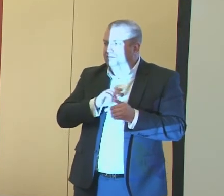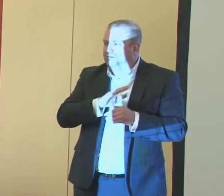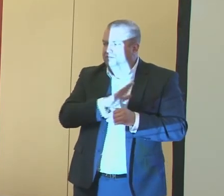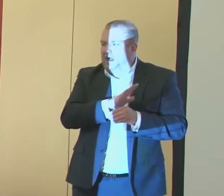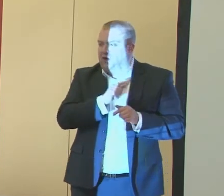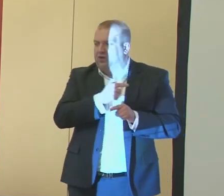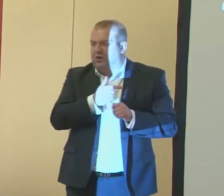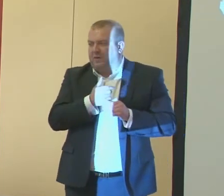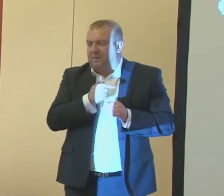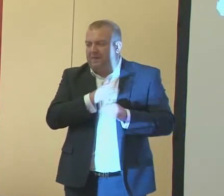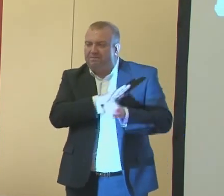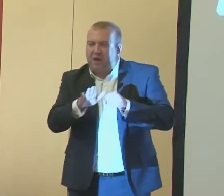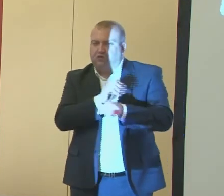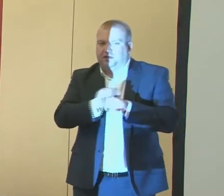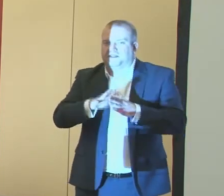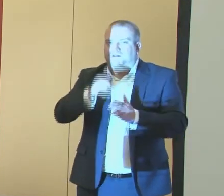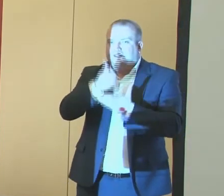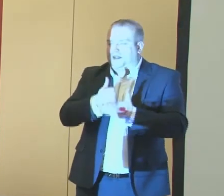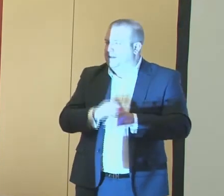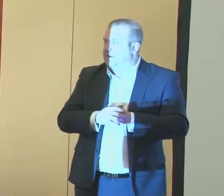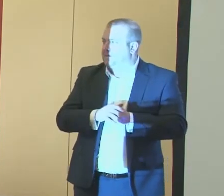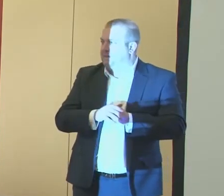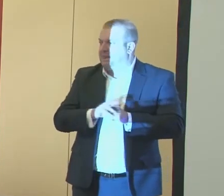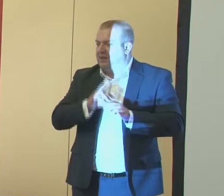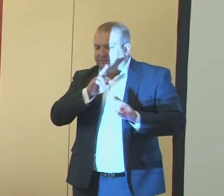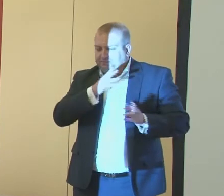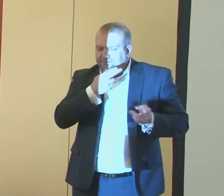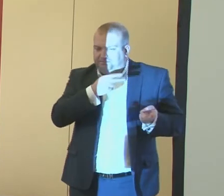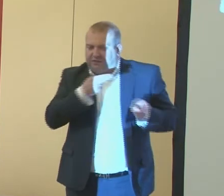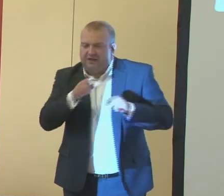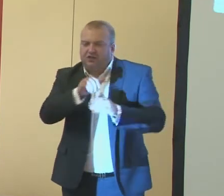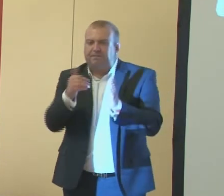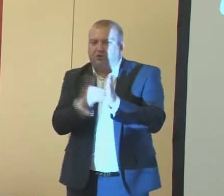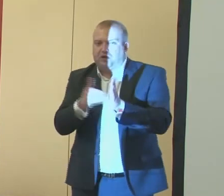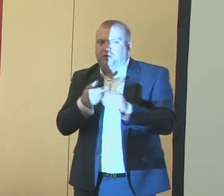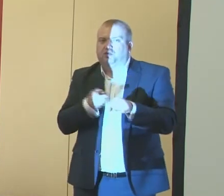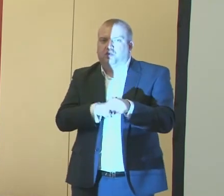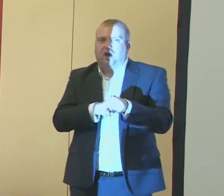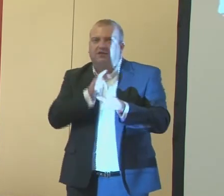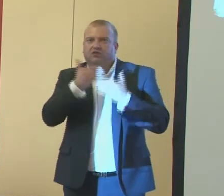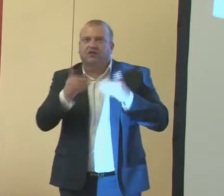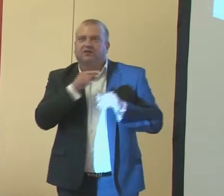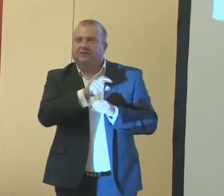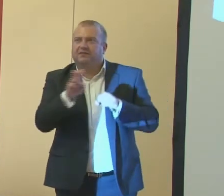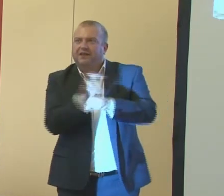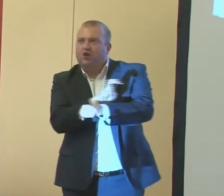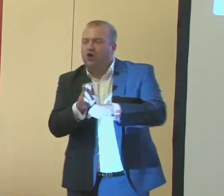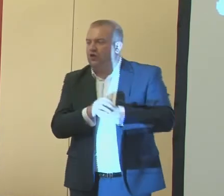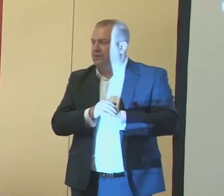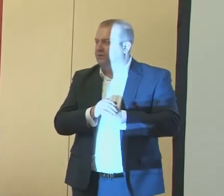w pełni jest w stanie odzwierciedlić ich potrzeby, które właśnie dzięki tym technologiom